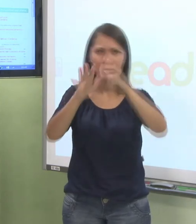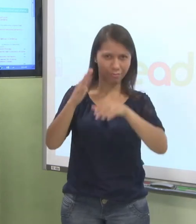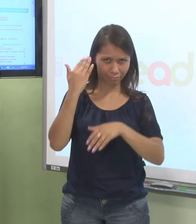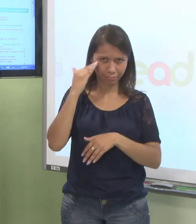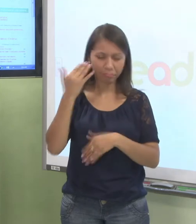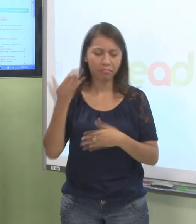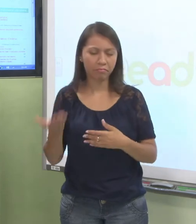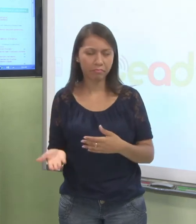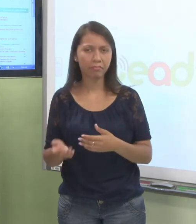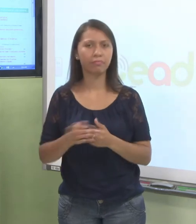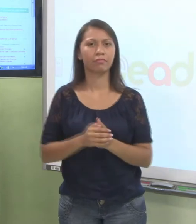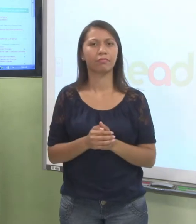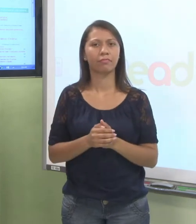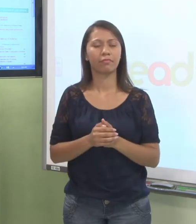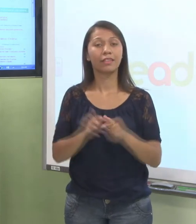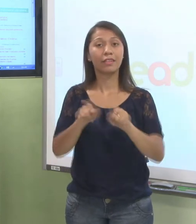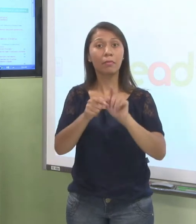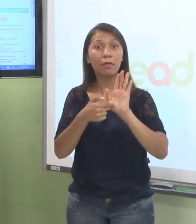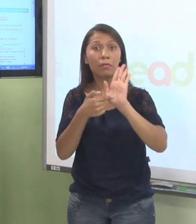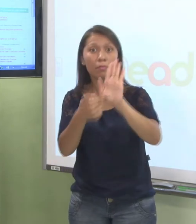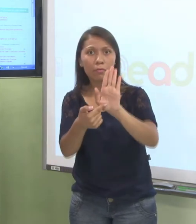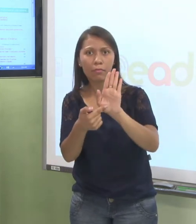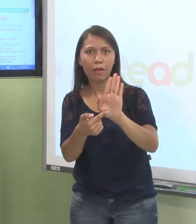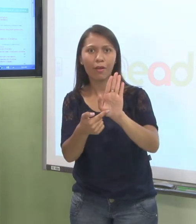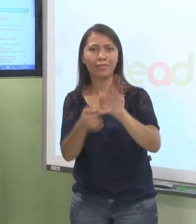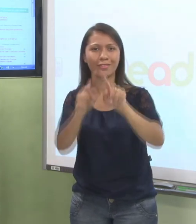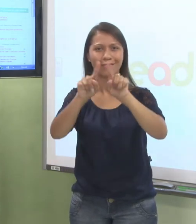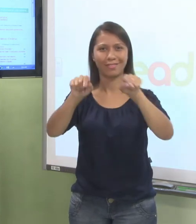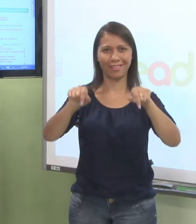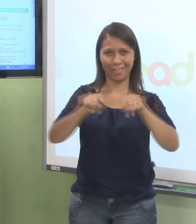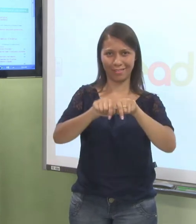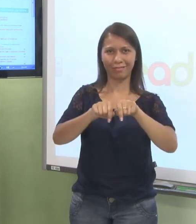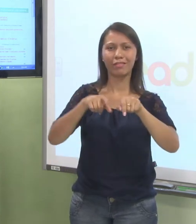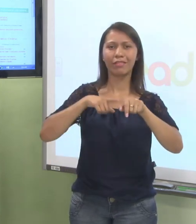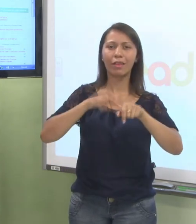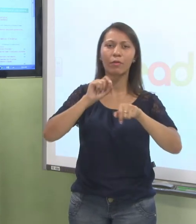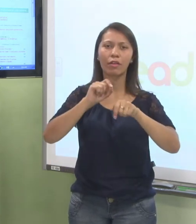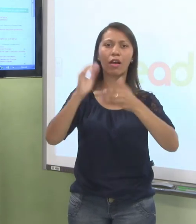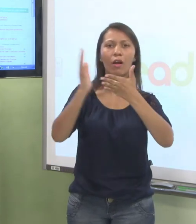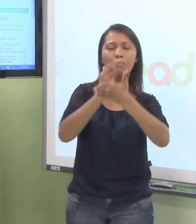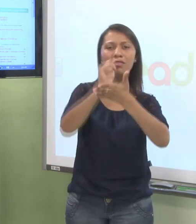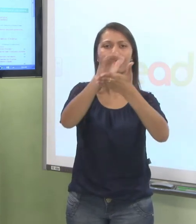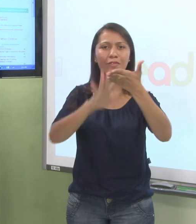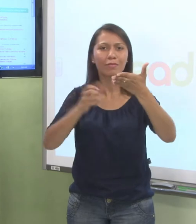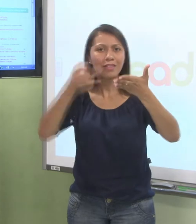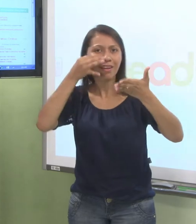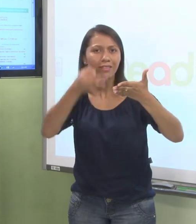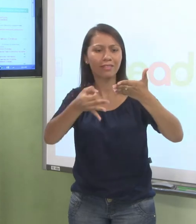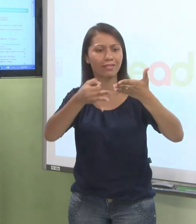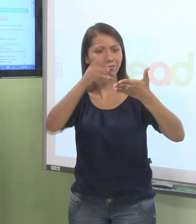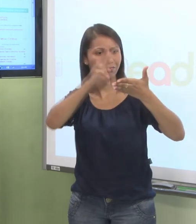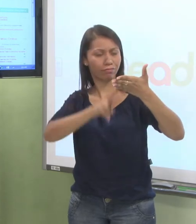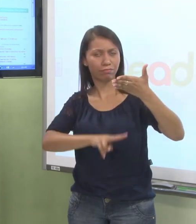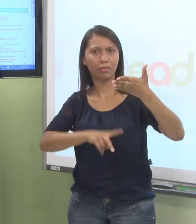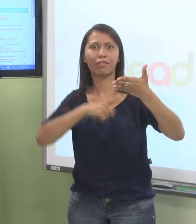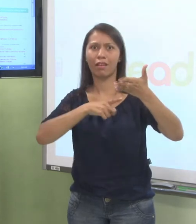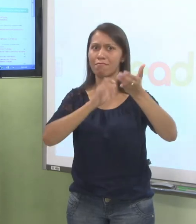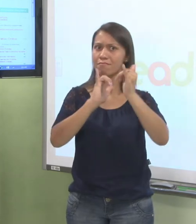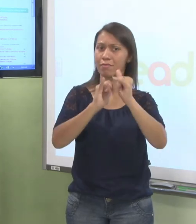E já mostra também uma descrição da sala lá. Você tem tarefas que se precisa de atenção. Existem novas postagens no fórum. Eu vou explicar